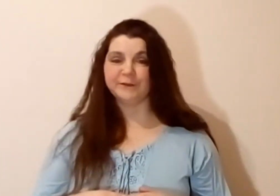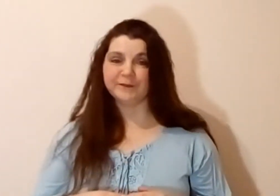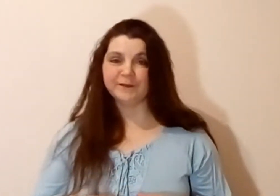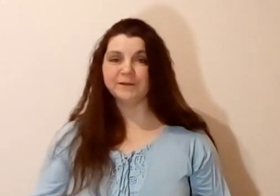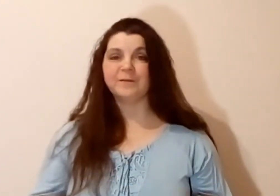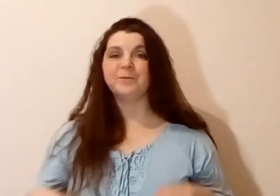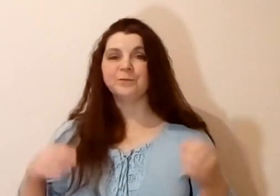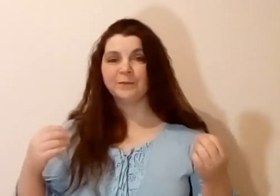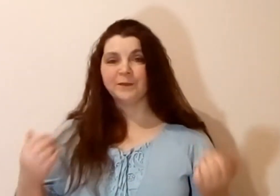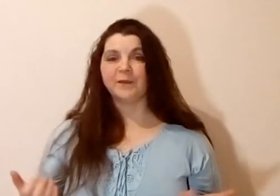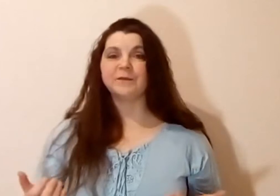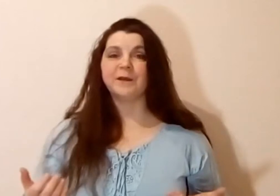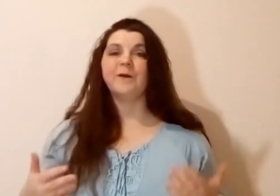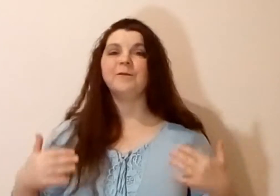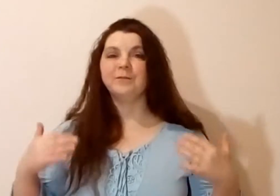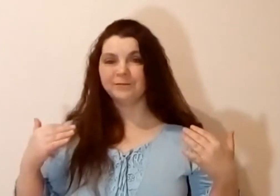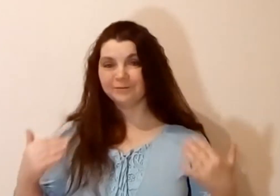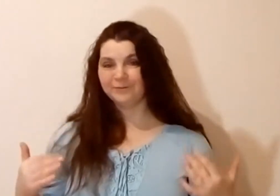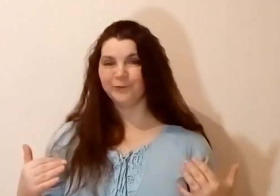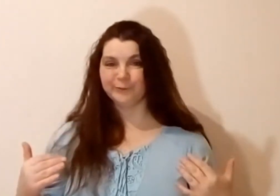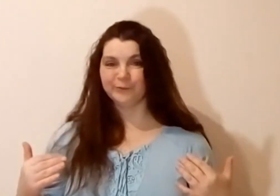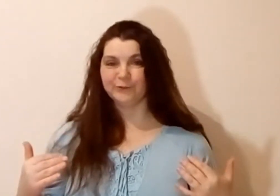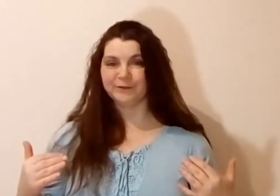сделать, это улыбнуться.